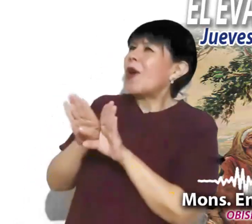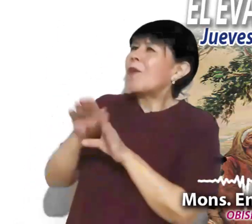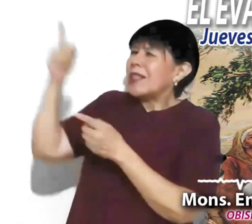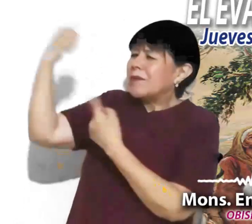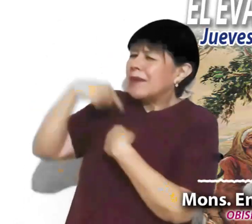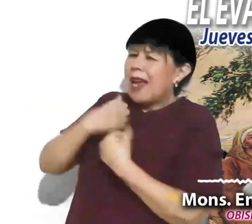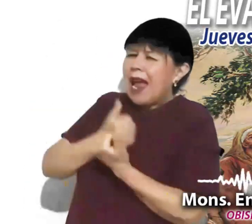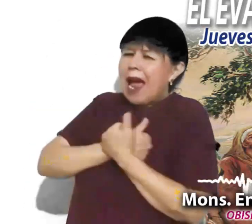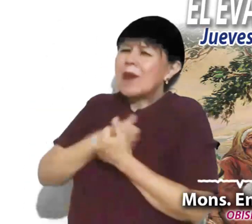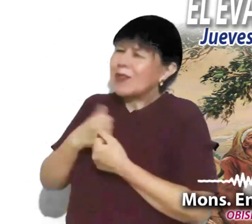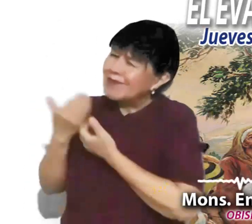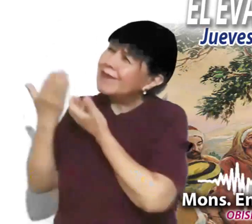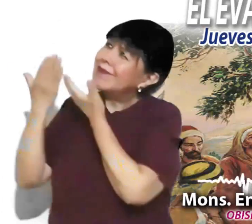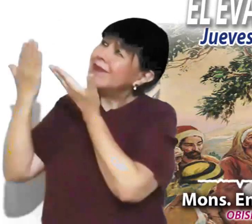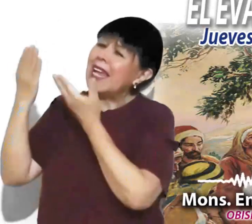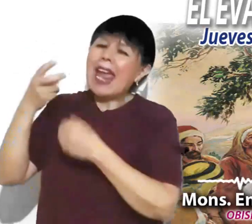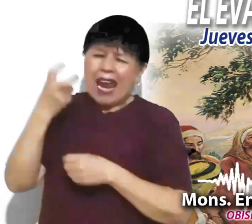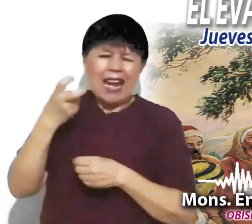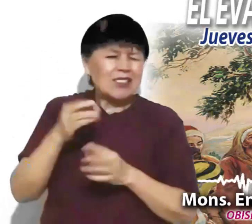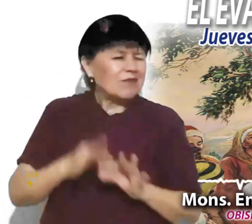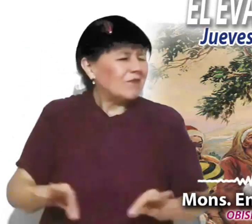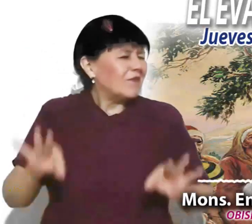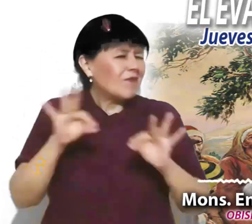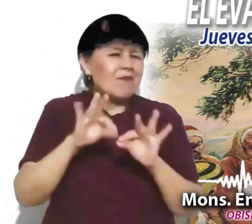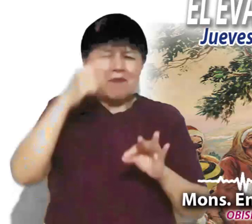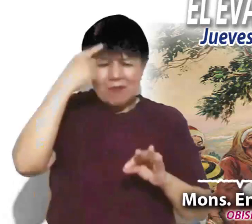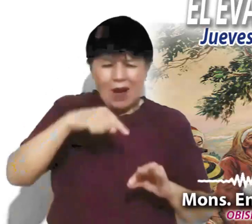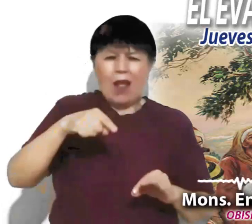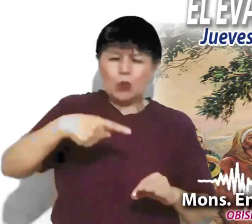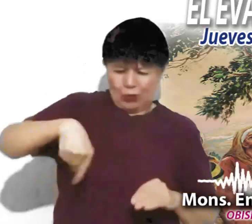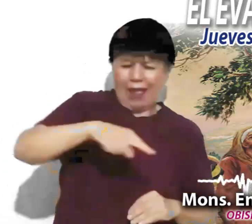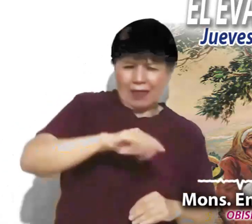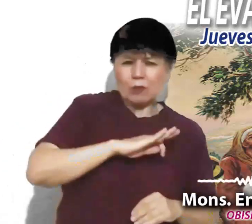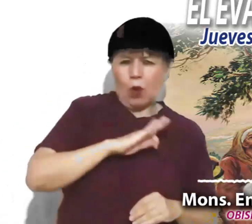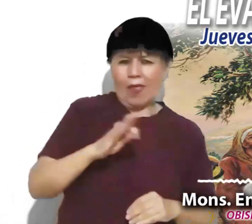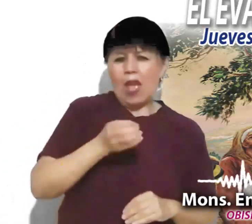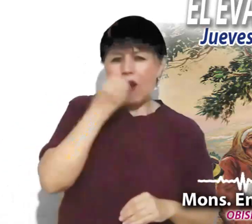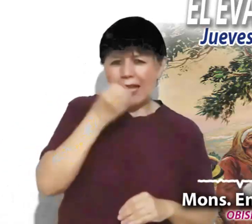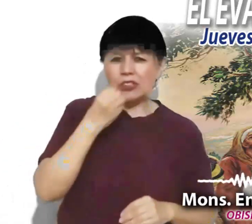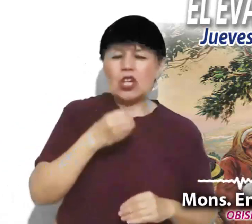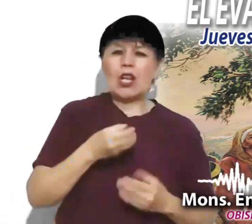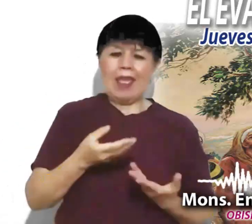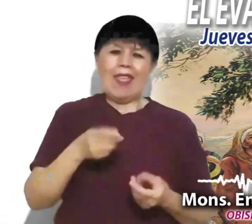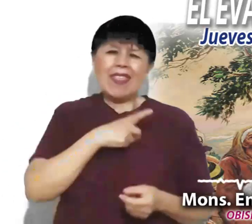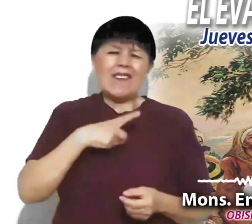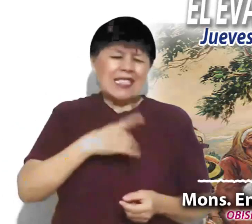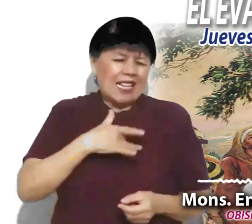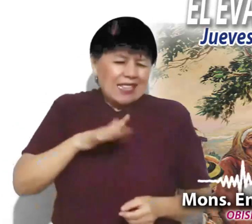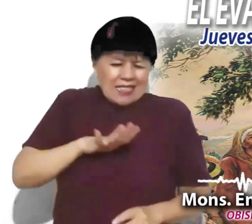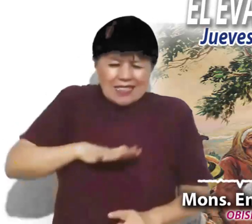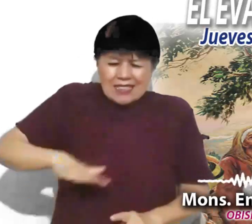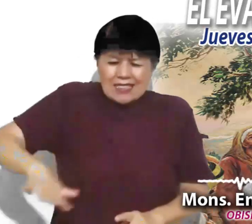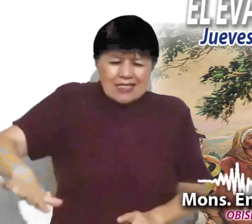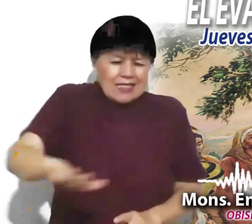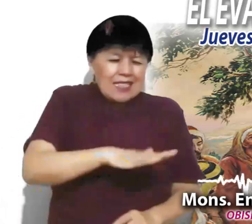sabemos que nos ama. Esta es la premisa. Para hacer oración hay que sentirse en un ambiente de